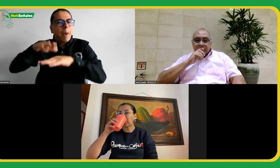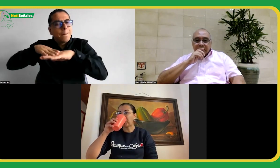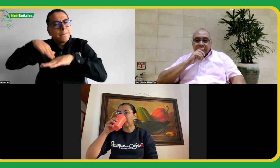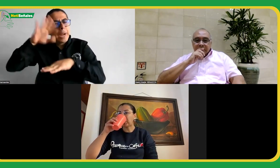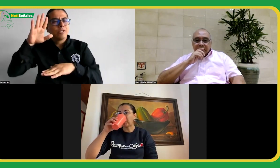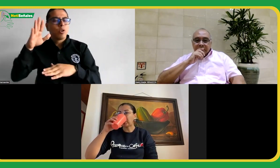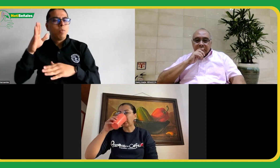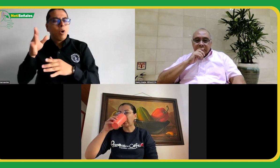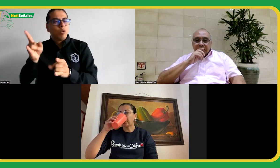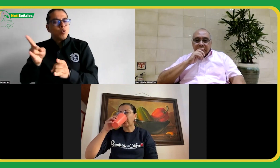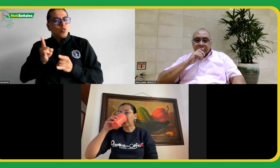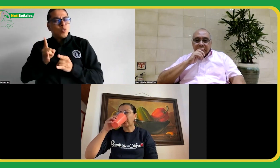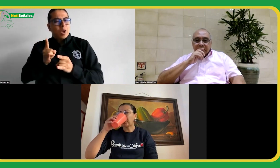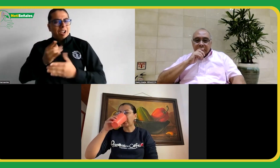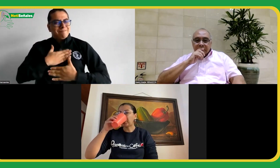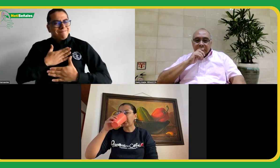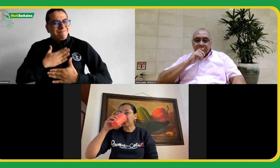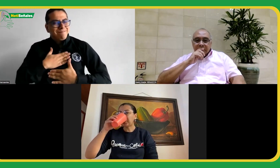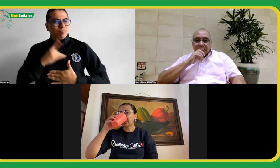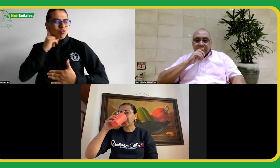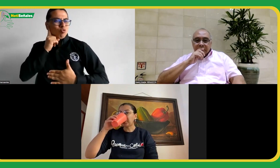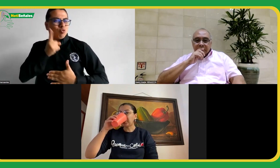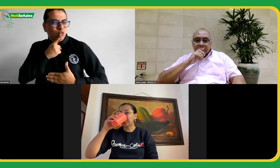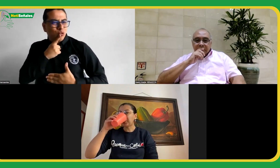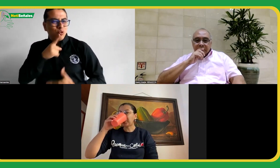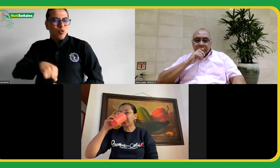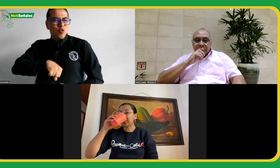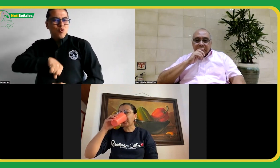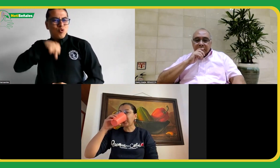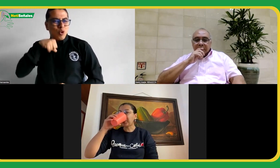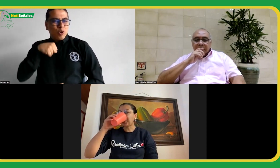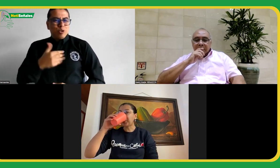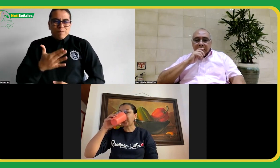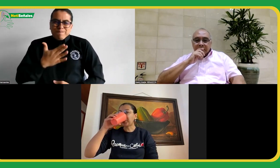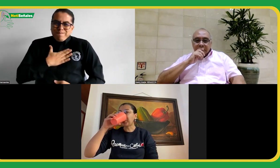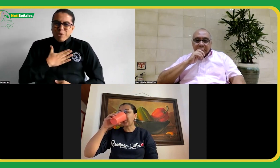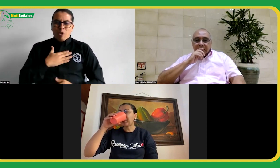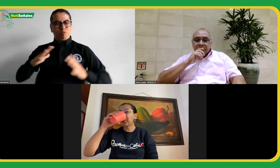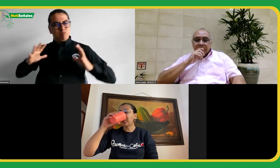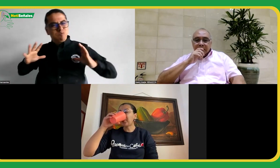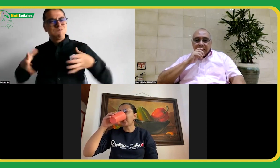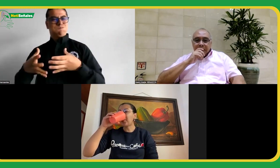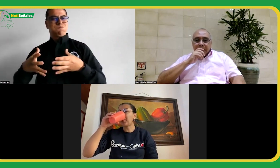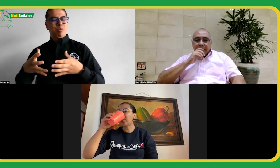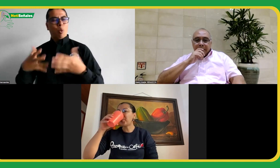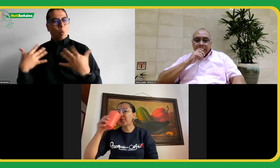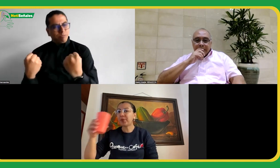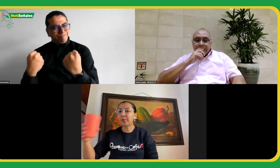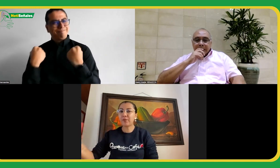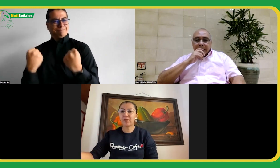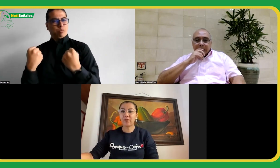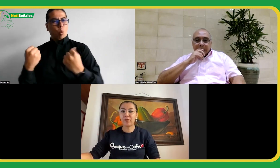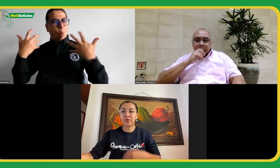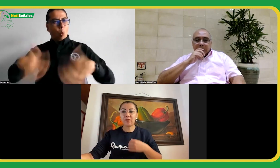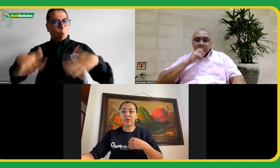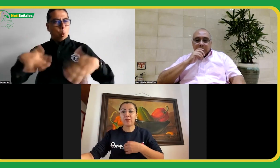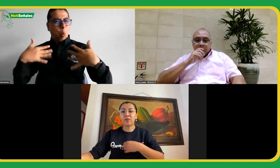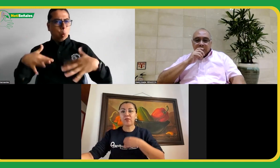de la bandera, que la bandera sobre todo representa orgullo de ser sordo, de ser parte de esta comunidad, la fortaleza,